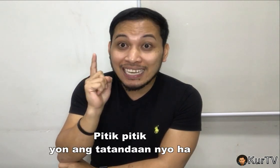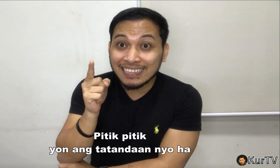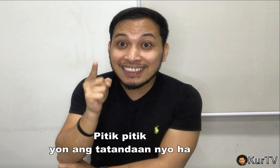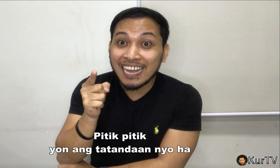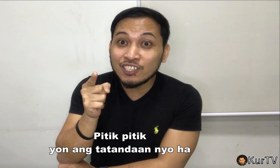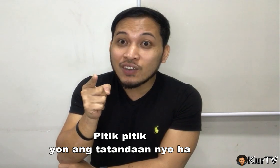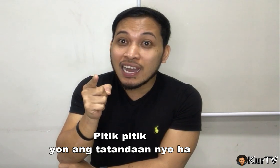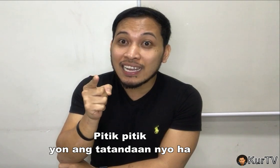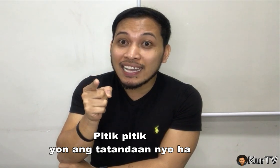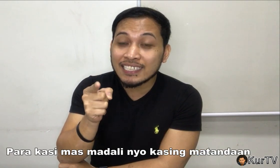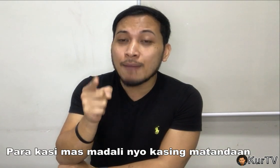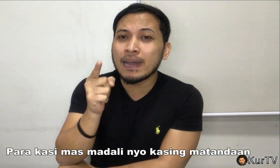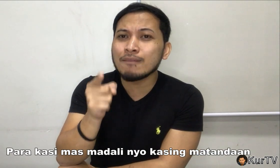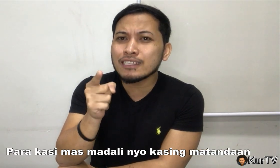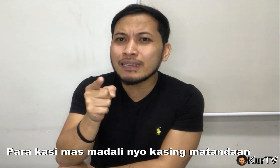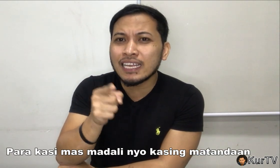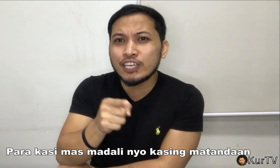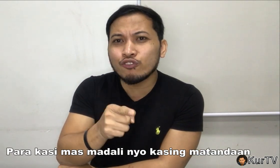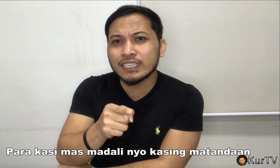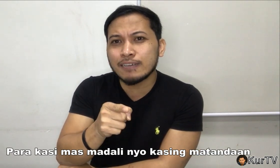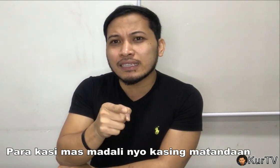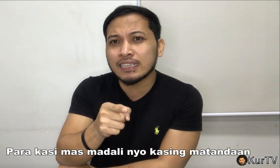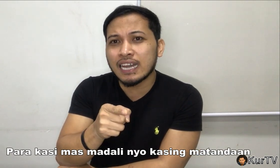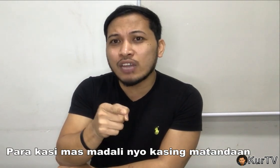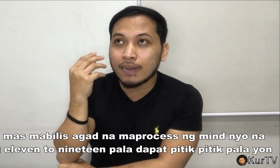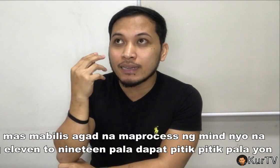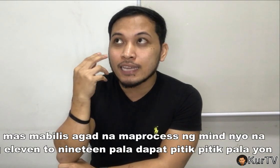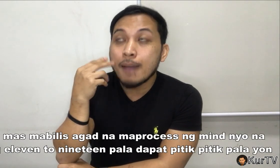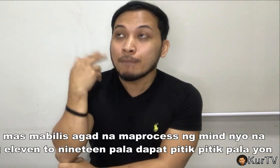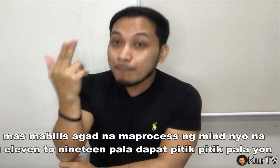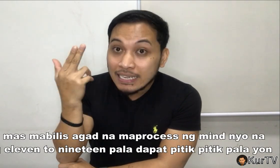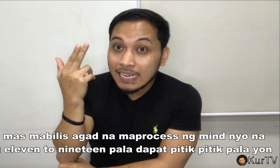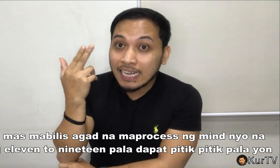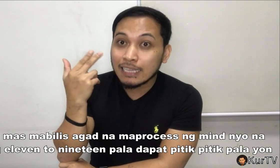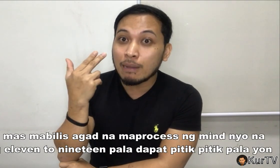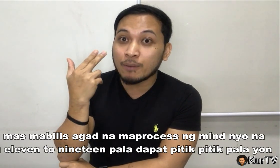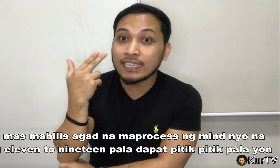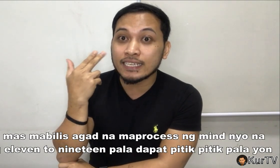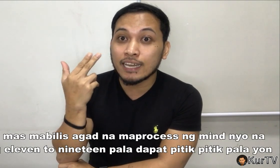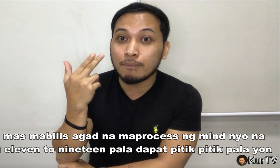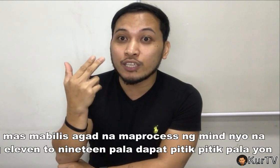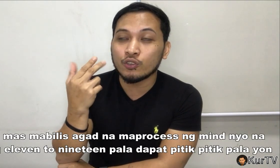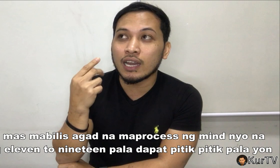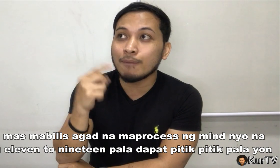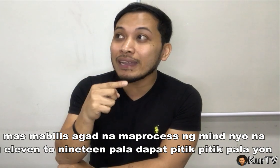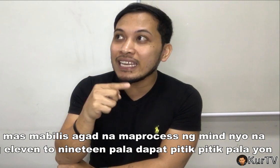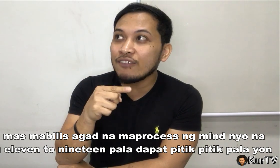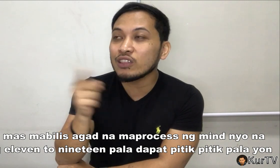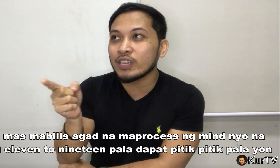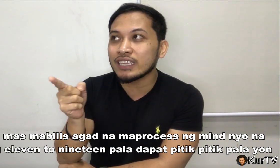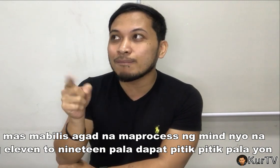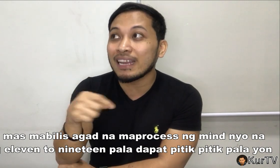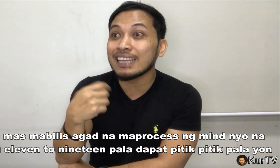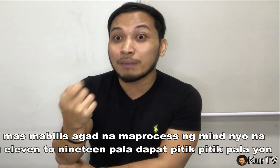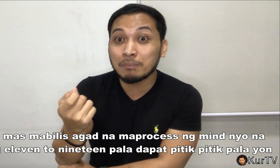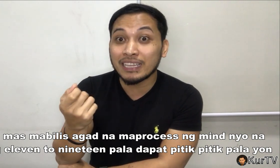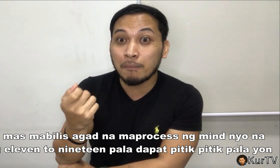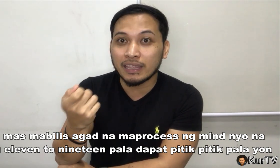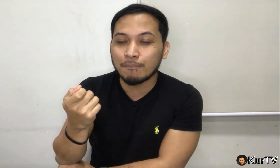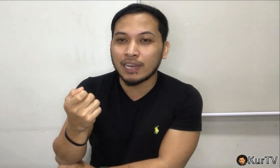ang tatandaan nyo ha guys ha. Para mas madali nyo kasing matandaan, para mas mabilis agad na ma-process ng mind nyo na kapag 11 to 19 pala, dapat pitik-pitik